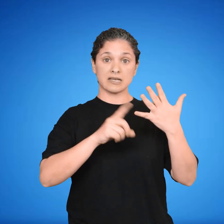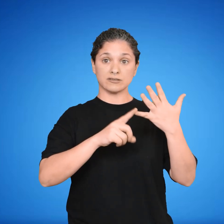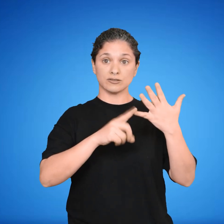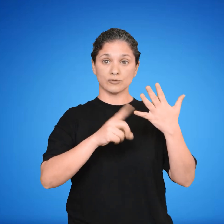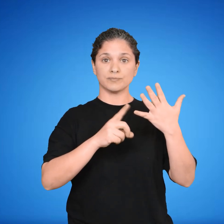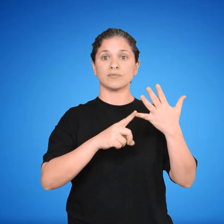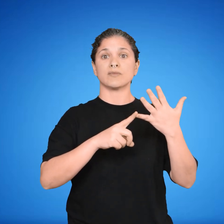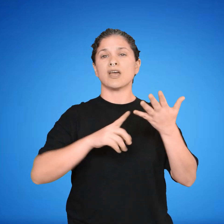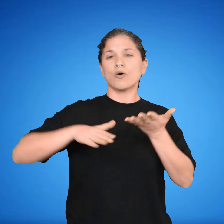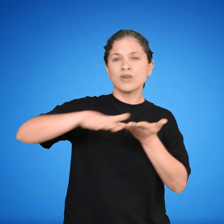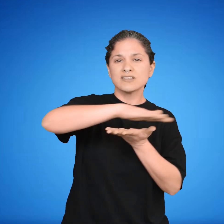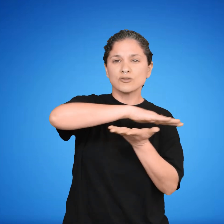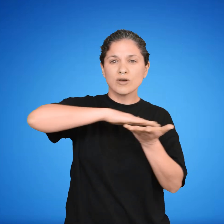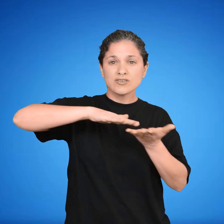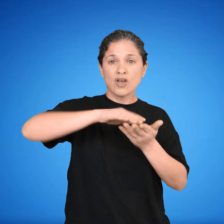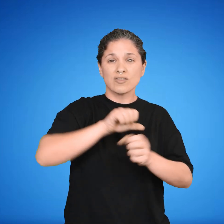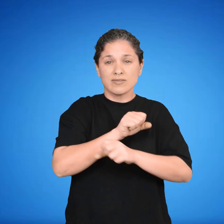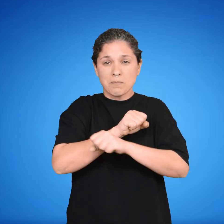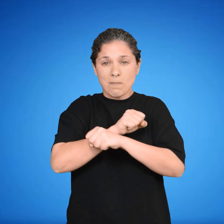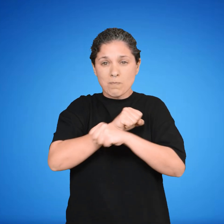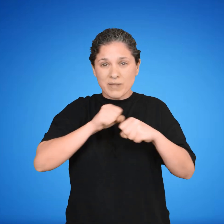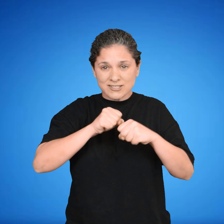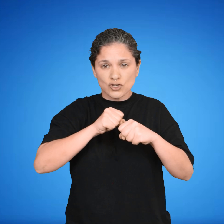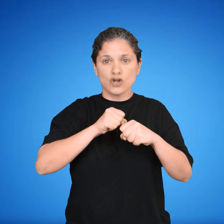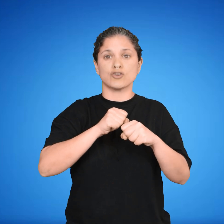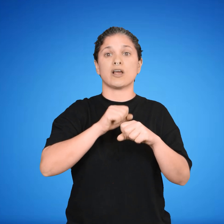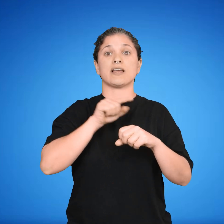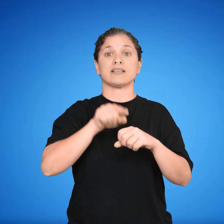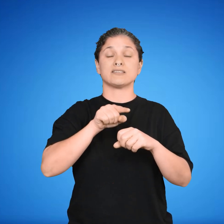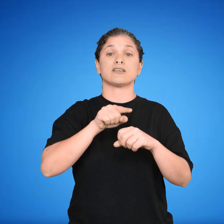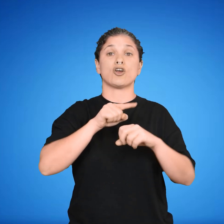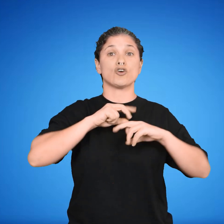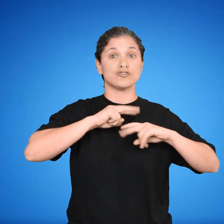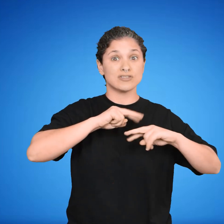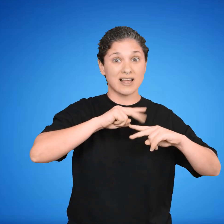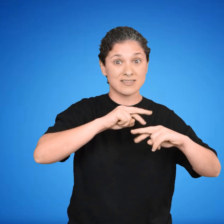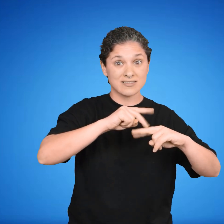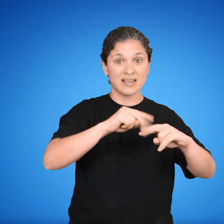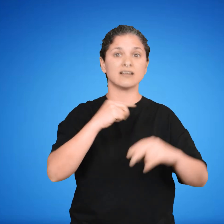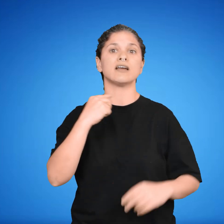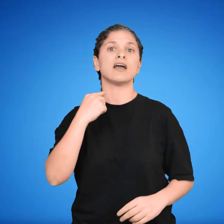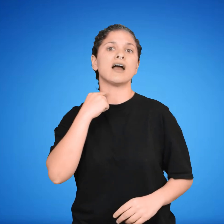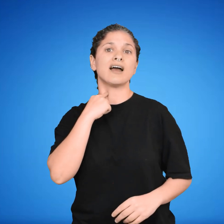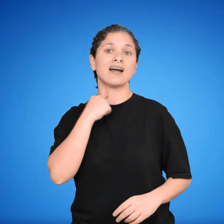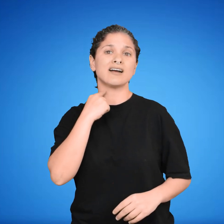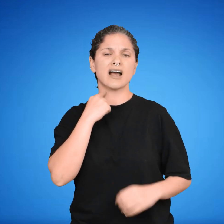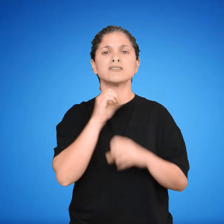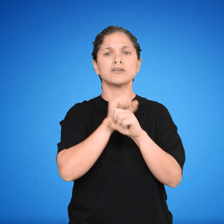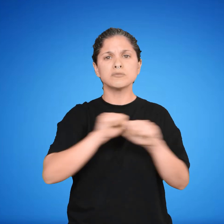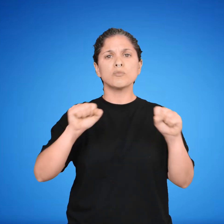Los gases se mezclan espontáneamente y completamente unos con otros a presión constante. A esto